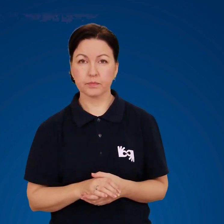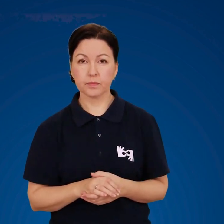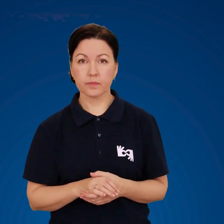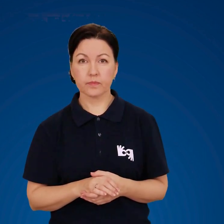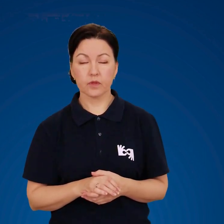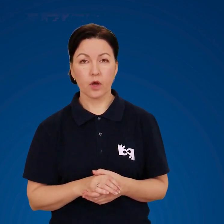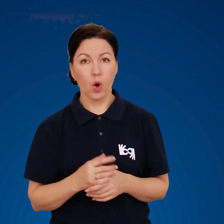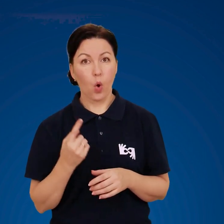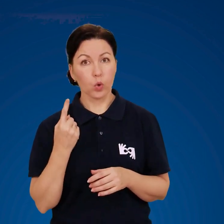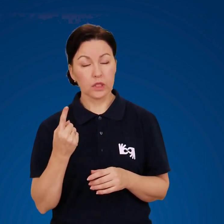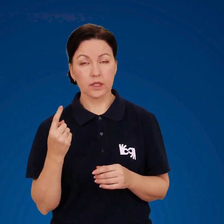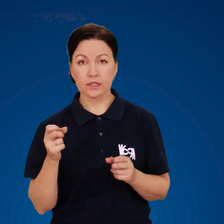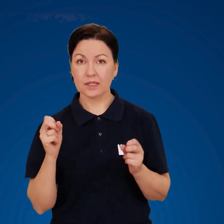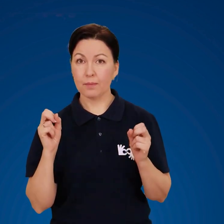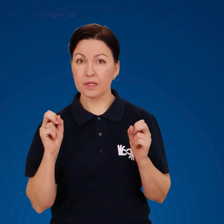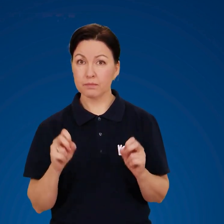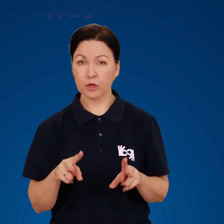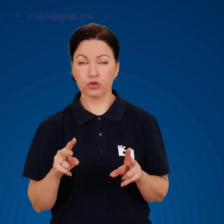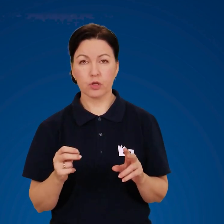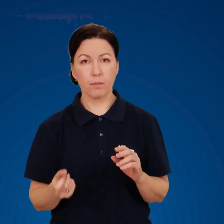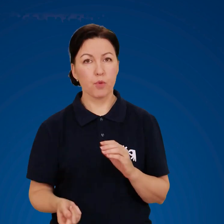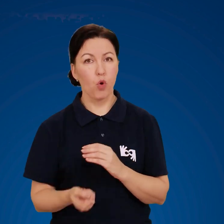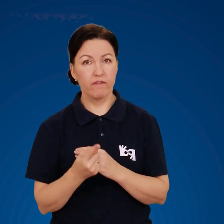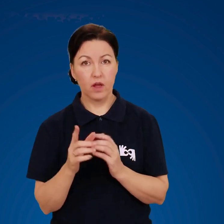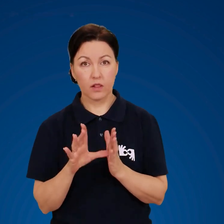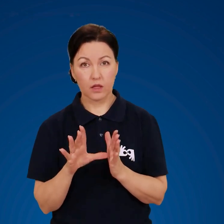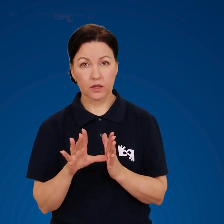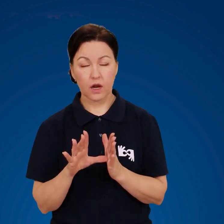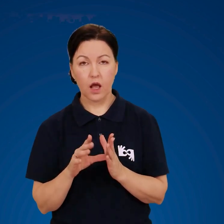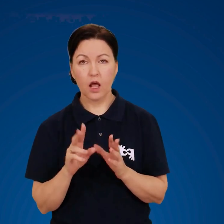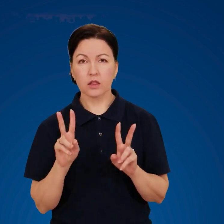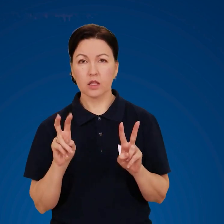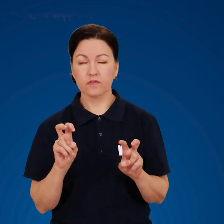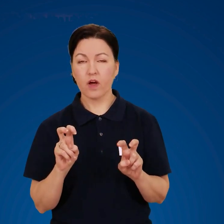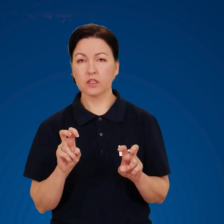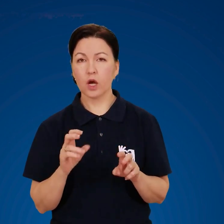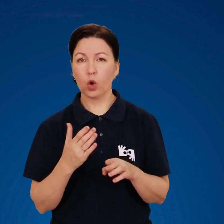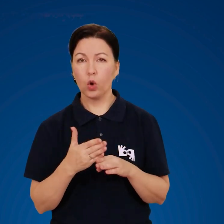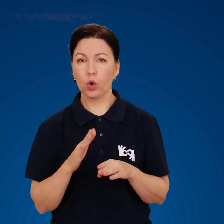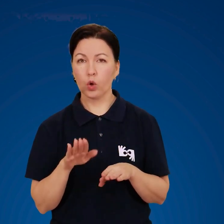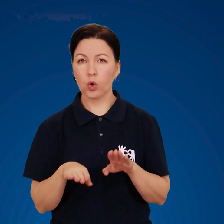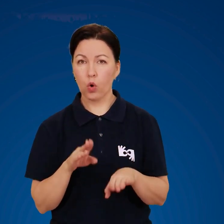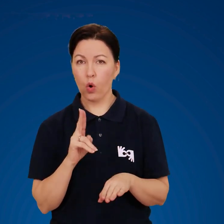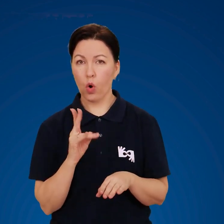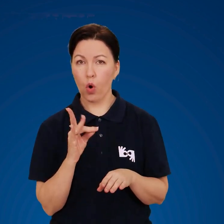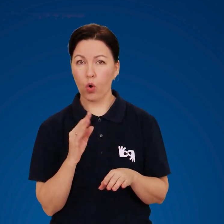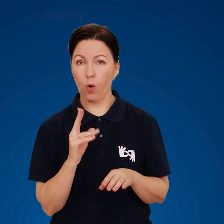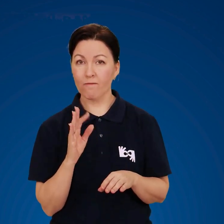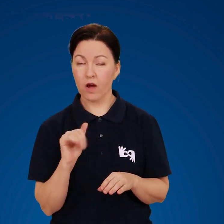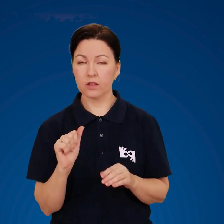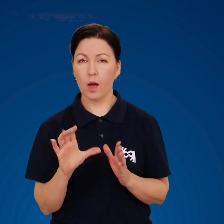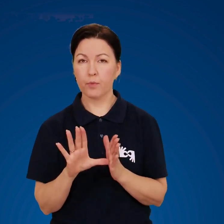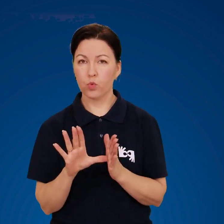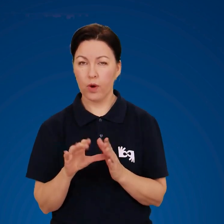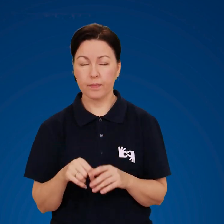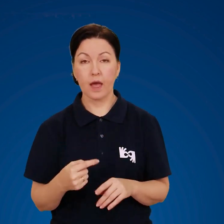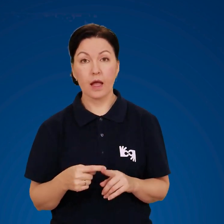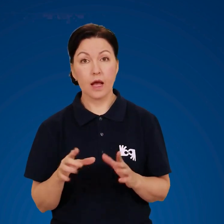Один з небезпечних проявів електрики – крокова напруга. Електрична напруга,